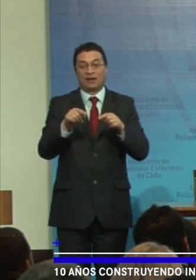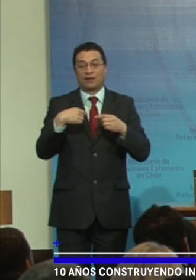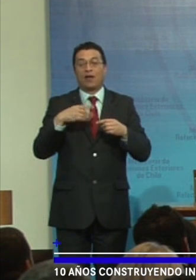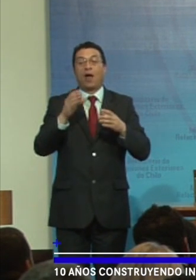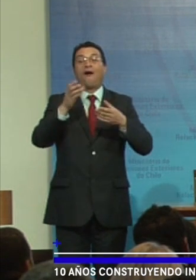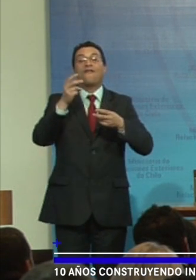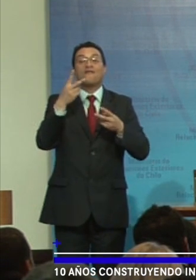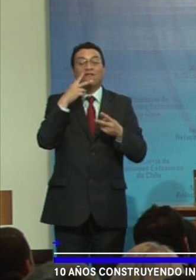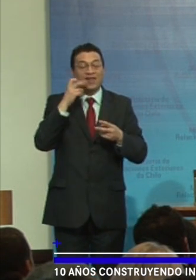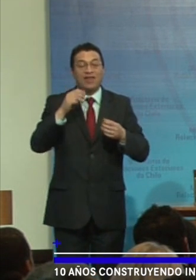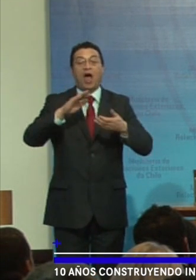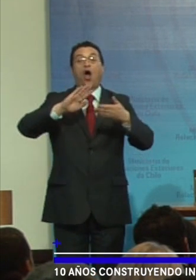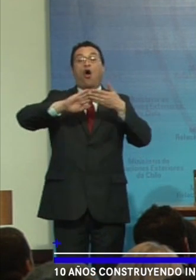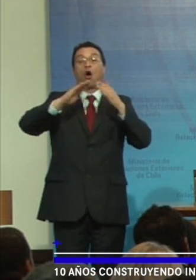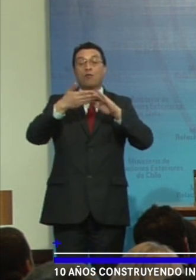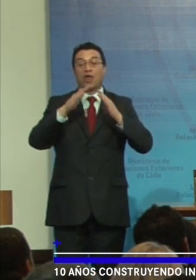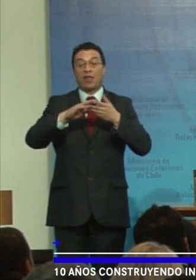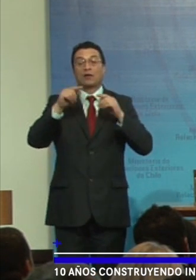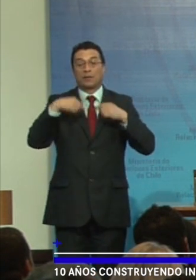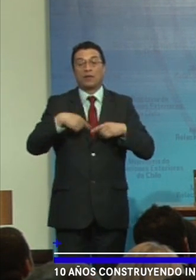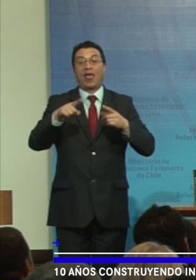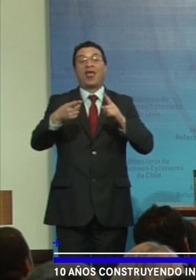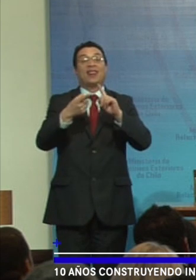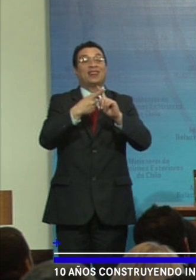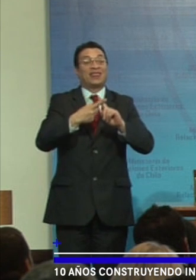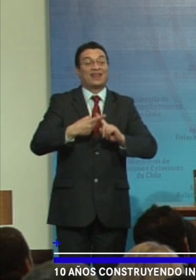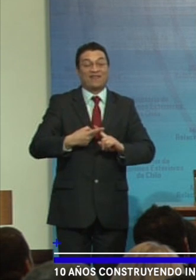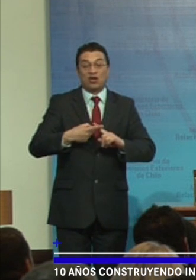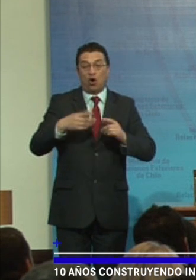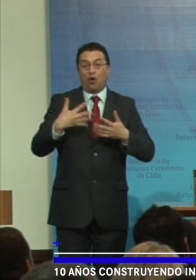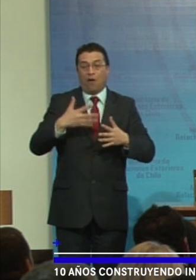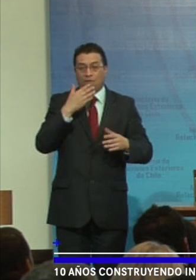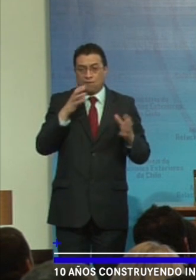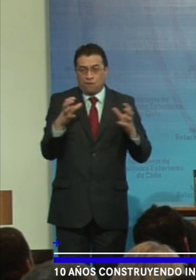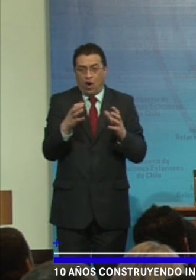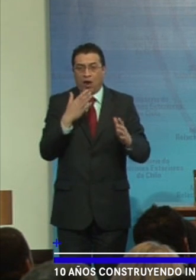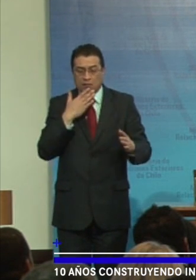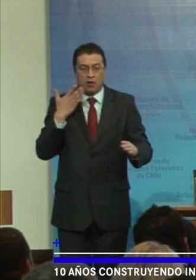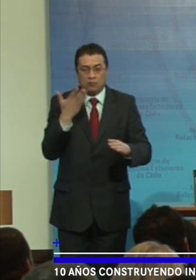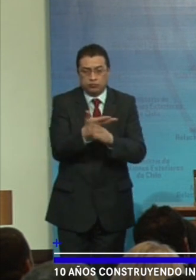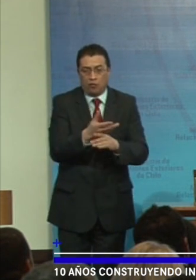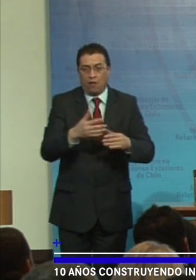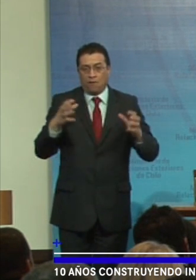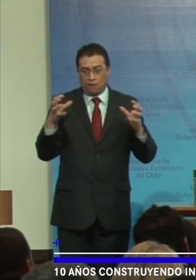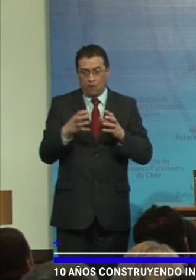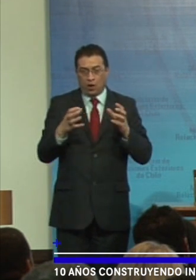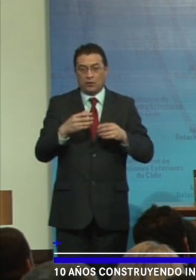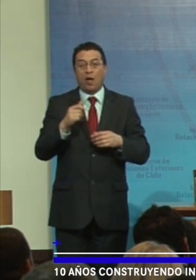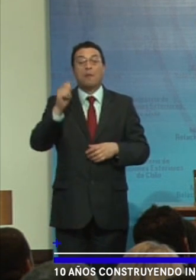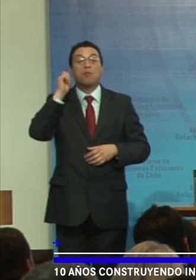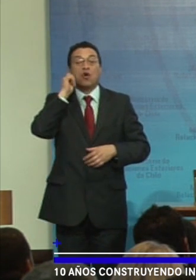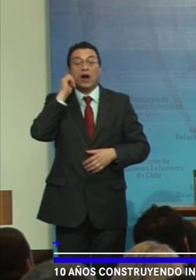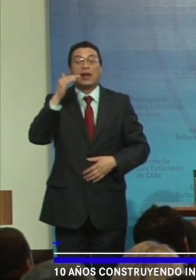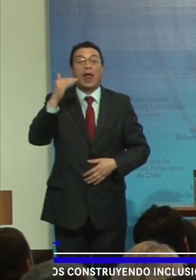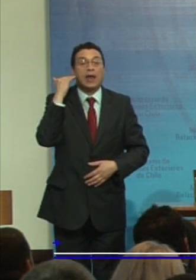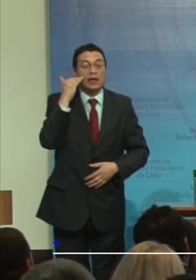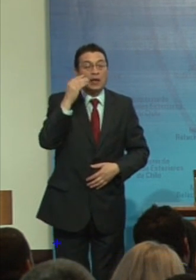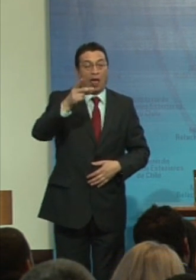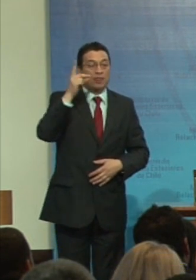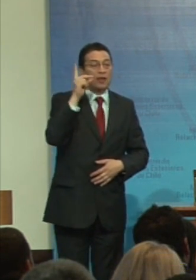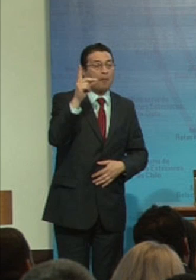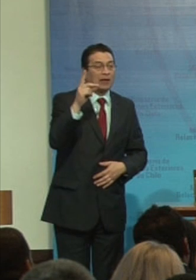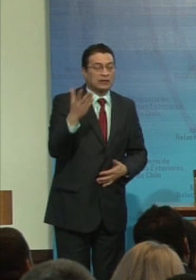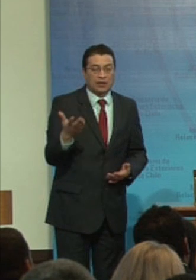hoy día un desafío que se plantea fuerte fuerte mujeres y niñas con discapacidad